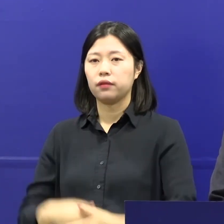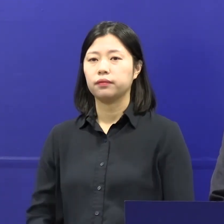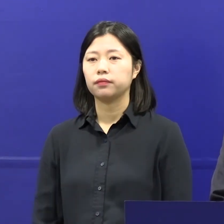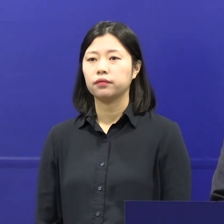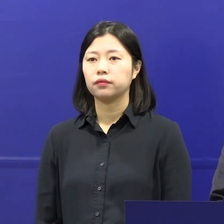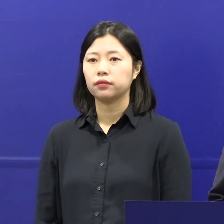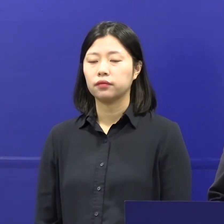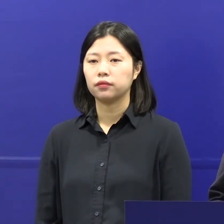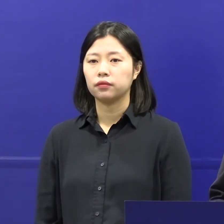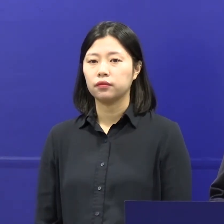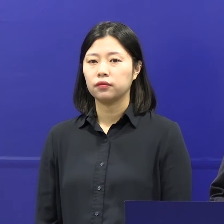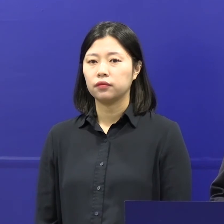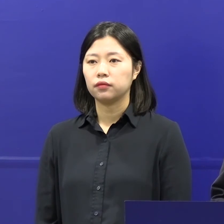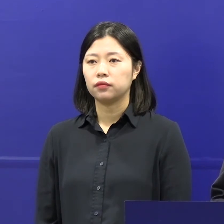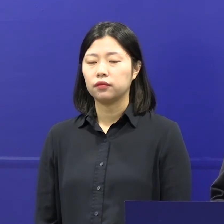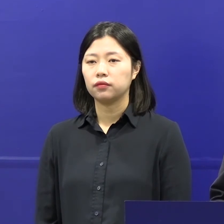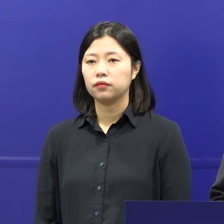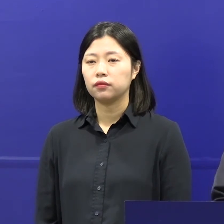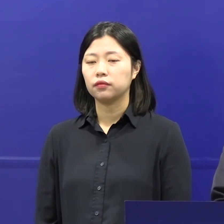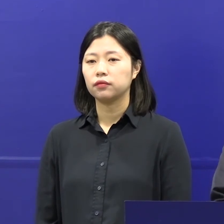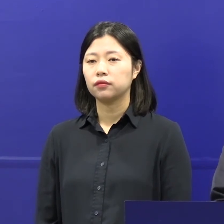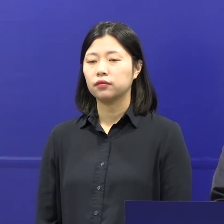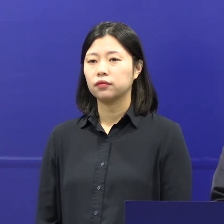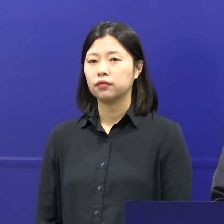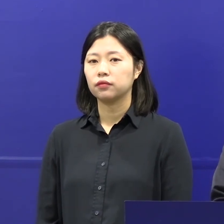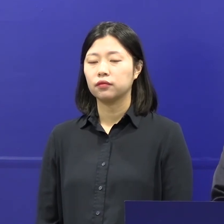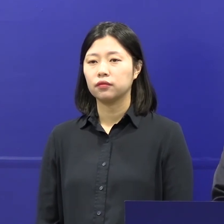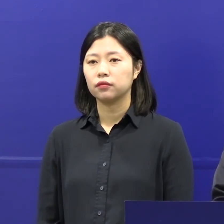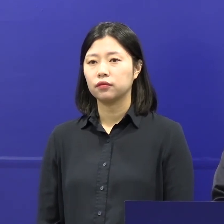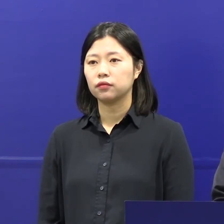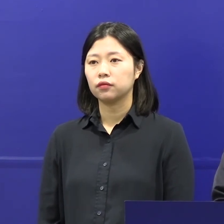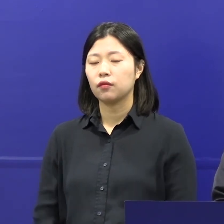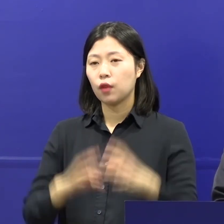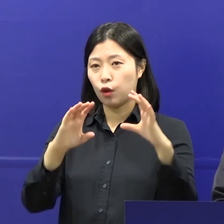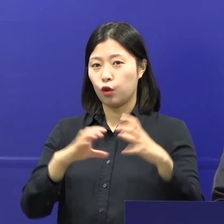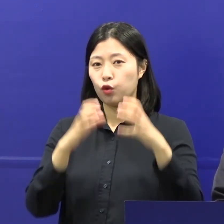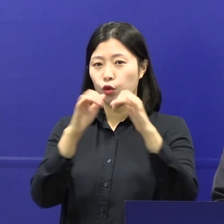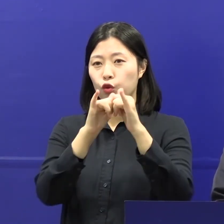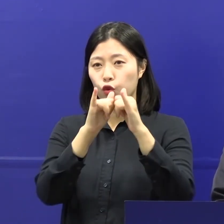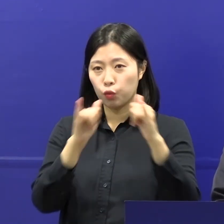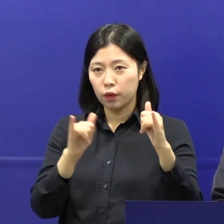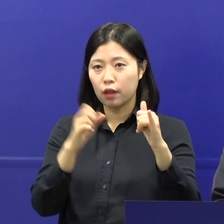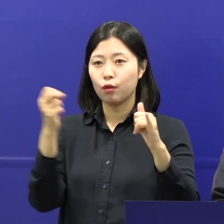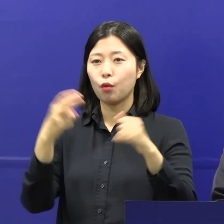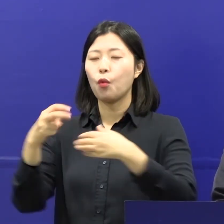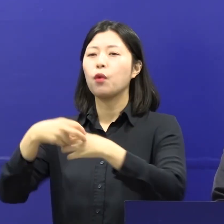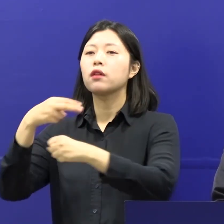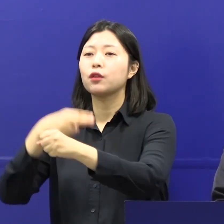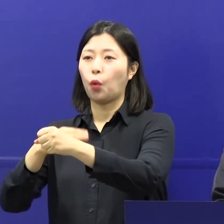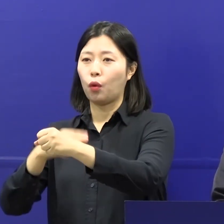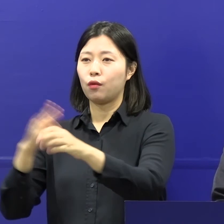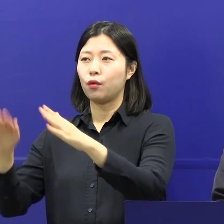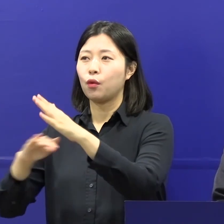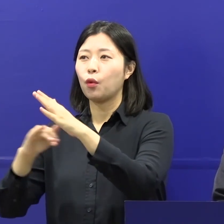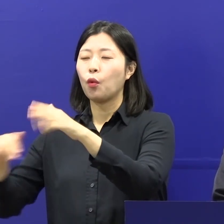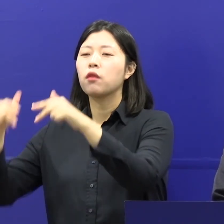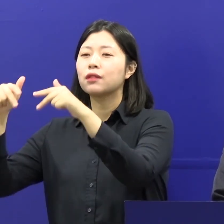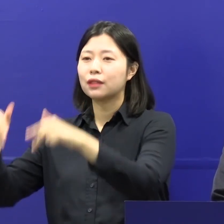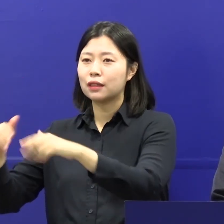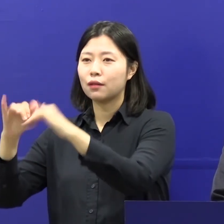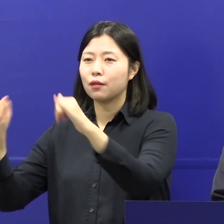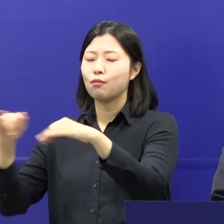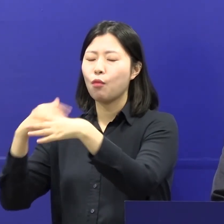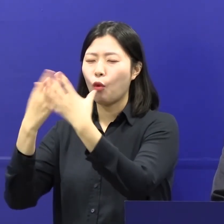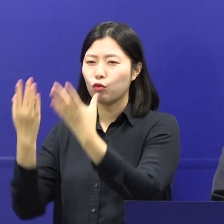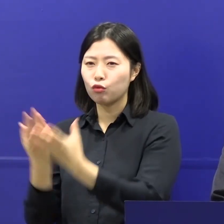나가도록 하겠습니다. 우리나라는 국민 여러분들과 의료인으로 공직자가 한마음으로 코로나19에